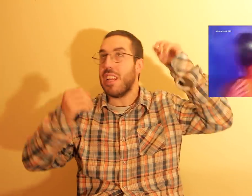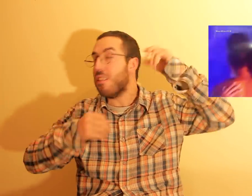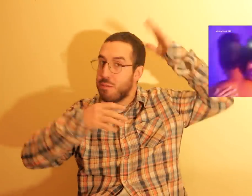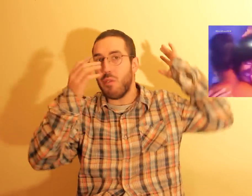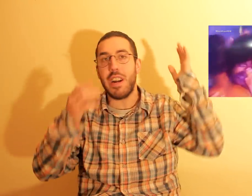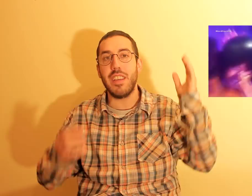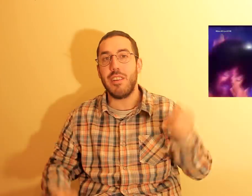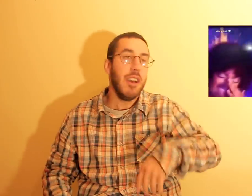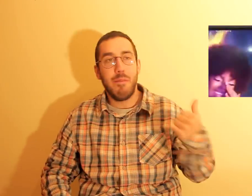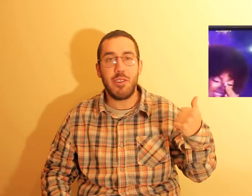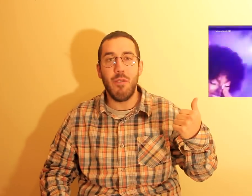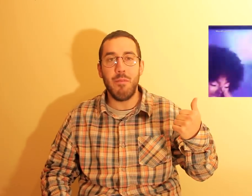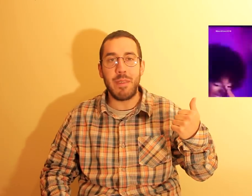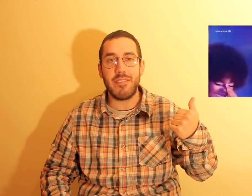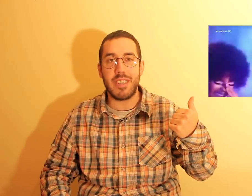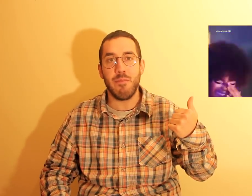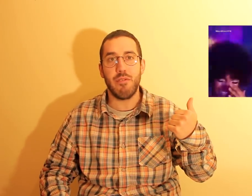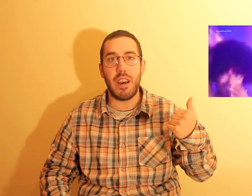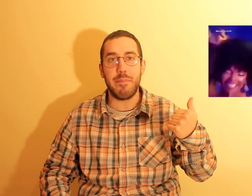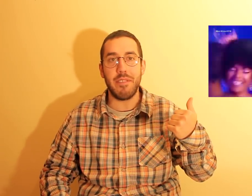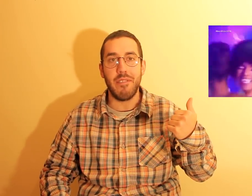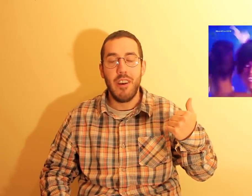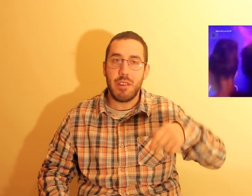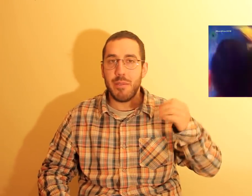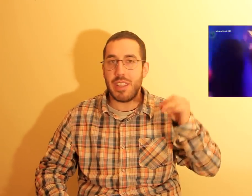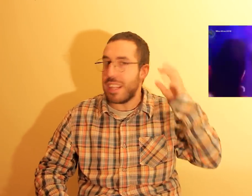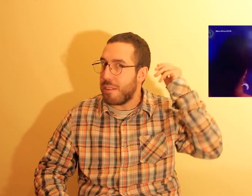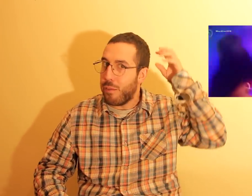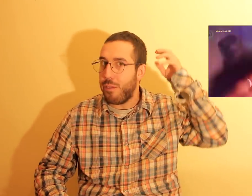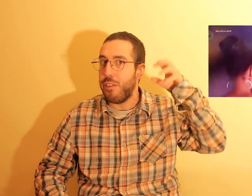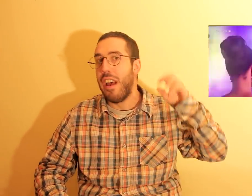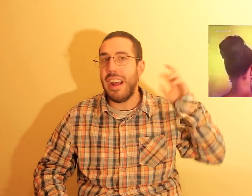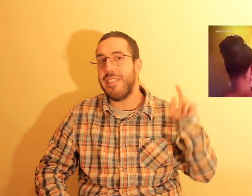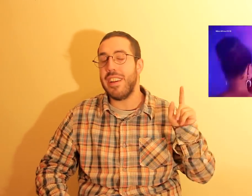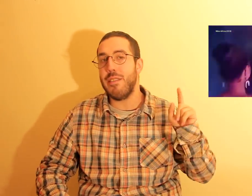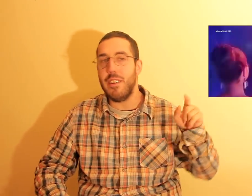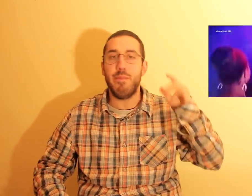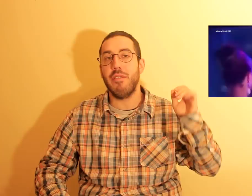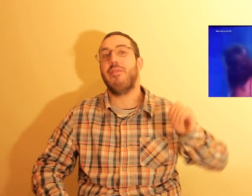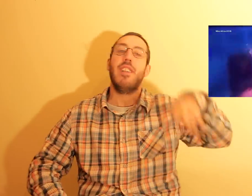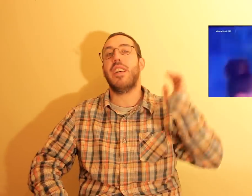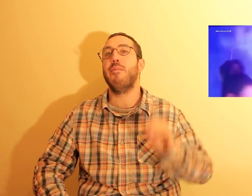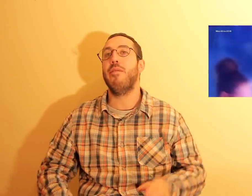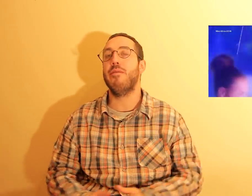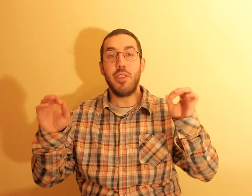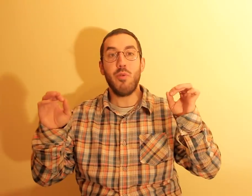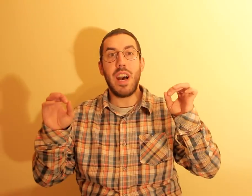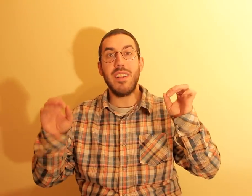dela começou a arder. Vejam o momento, assim, muito rápido. O cabelo dela assim, arder e pronto, olha, queimou. Pessoal,